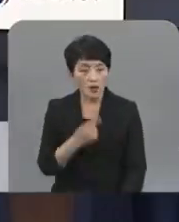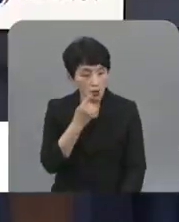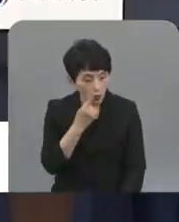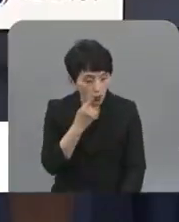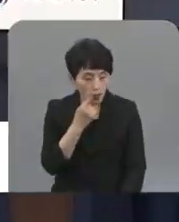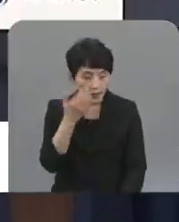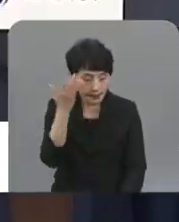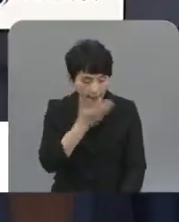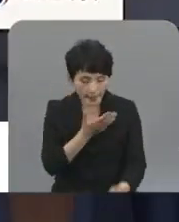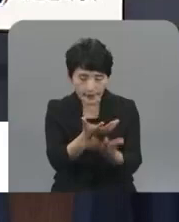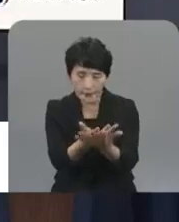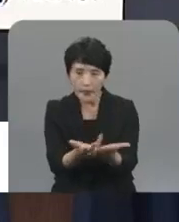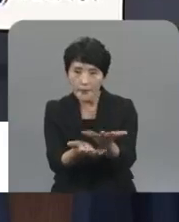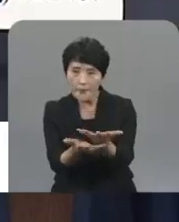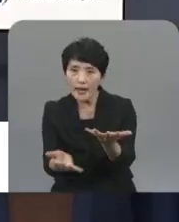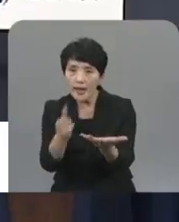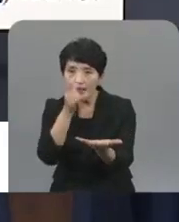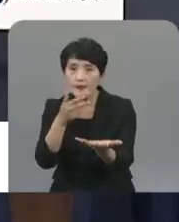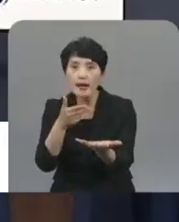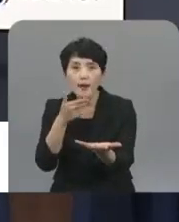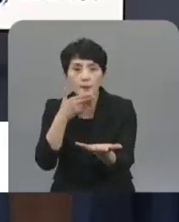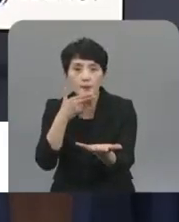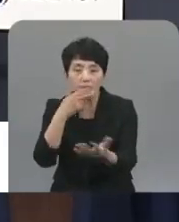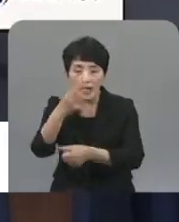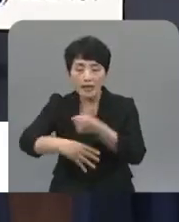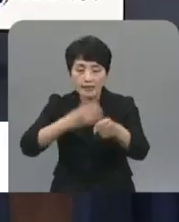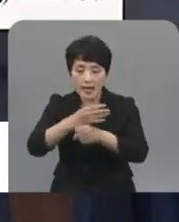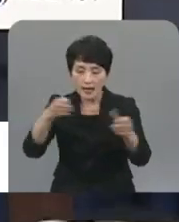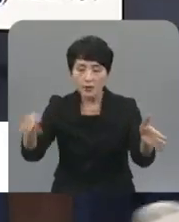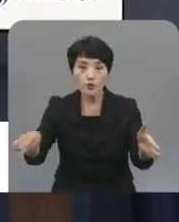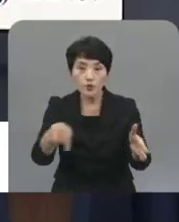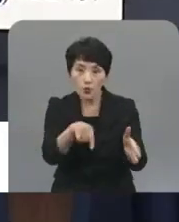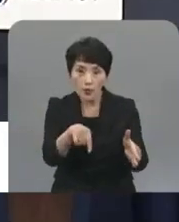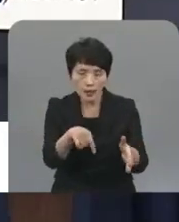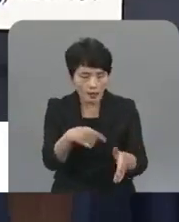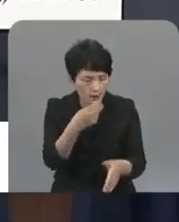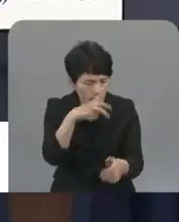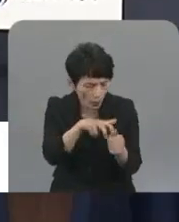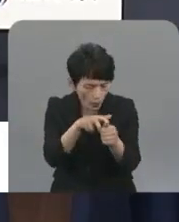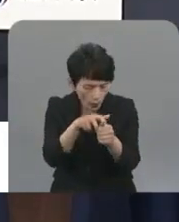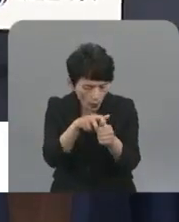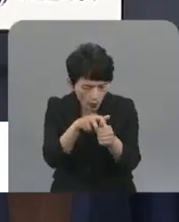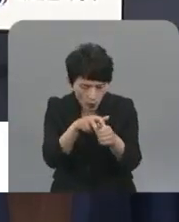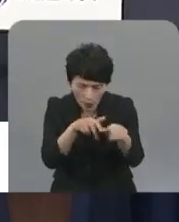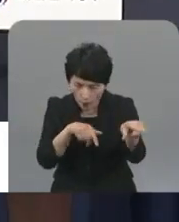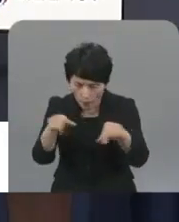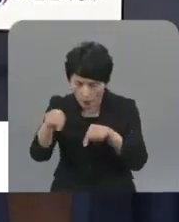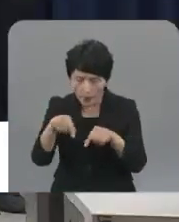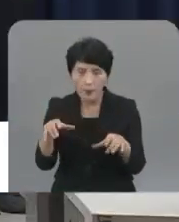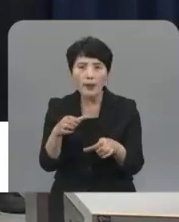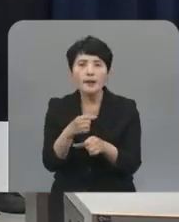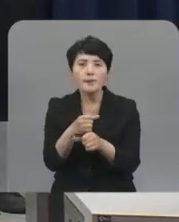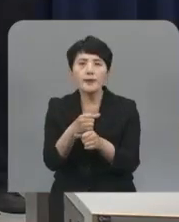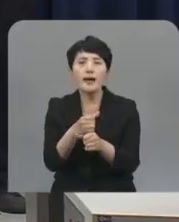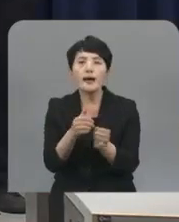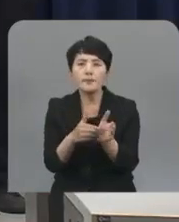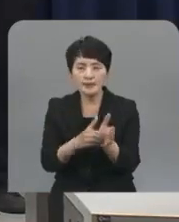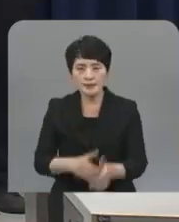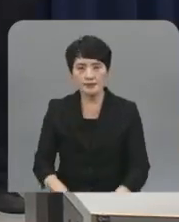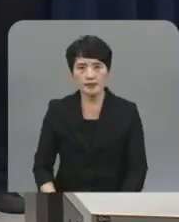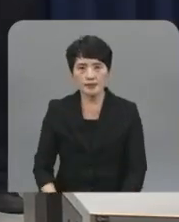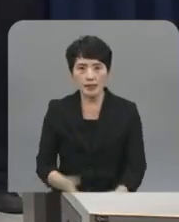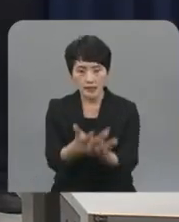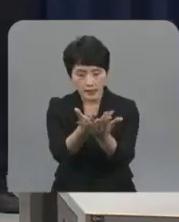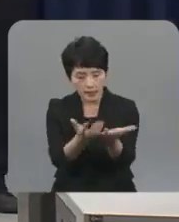мультинуклидов ALPS за последние 4 года. Это, в частности, данные о составе воды на